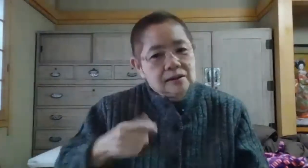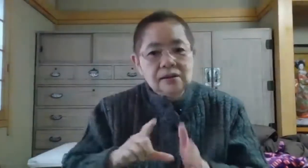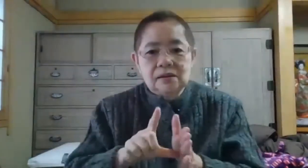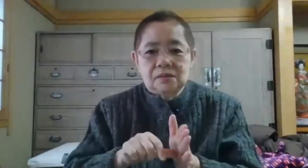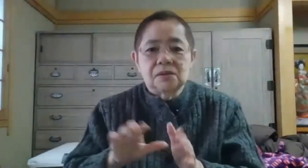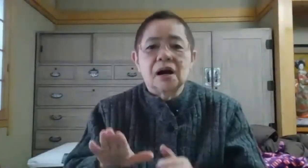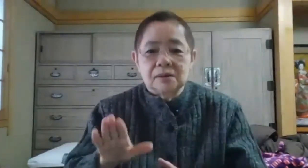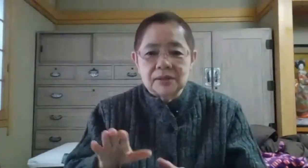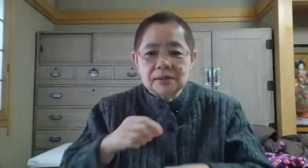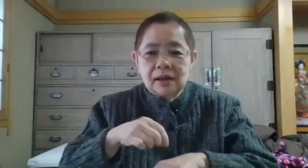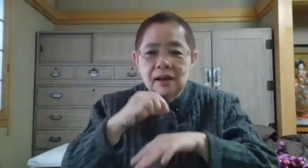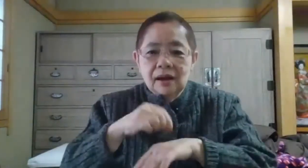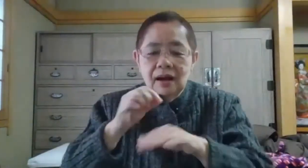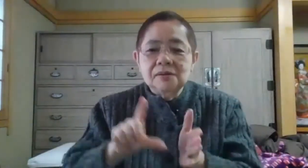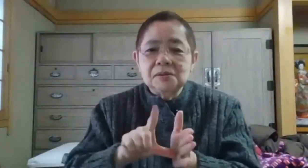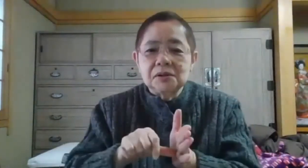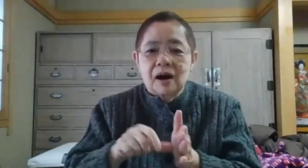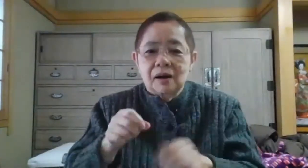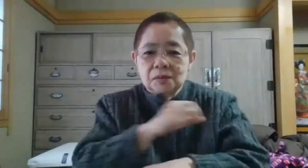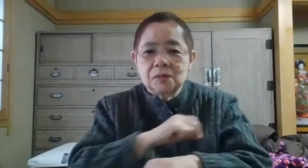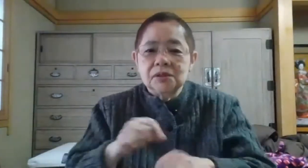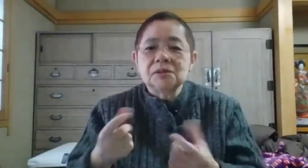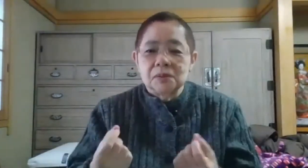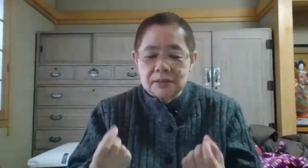ない時があります軽い時は特にそうです